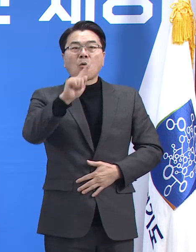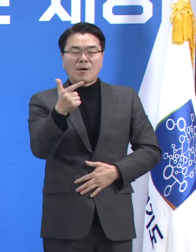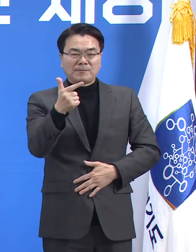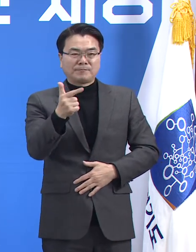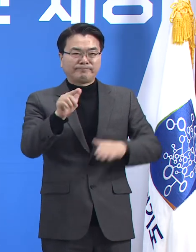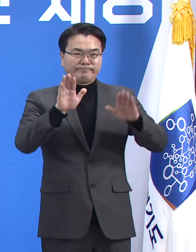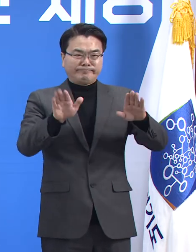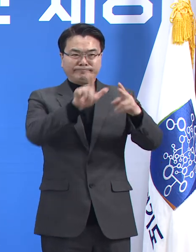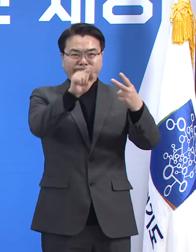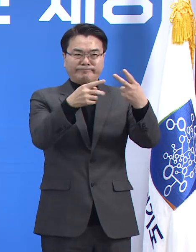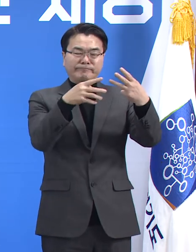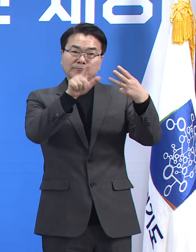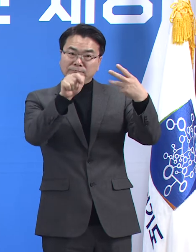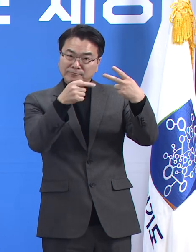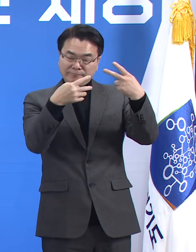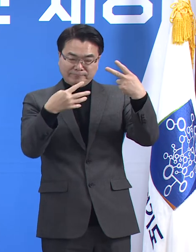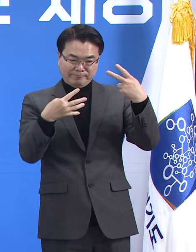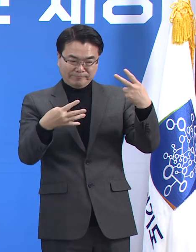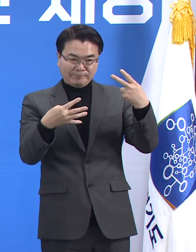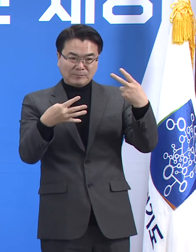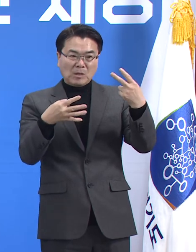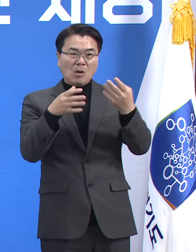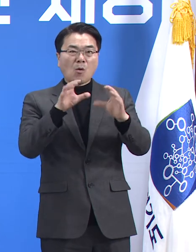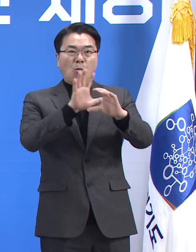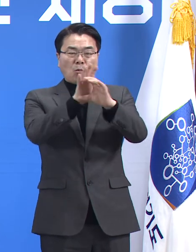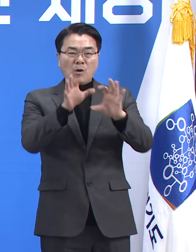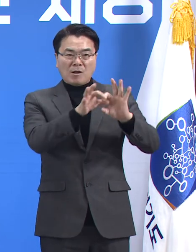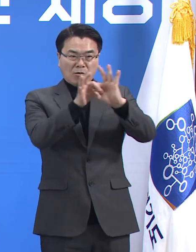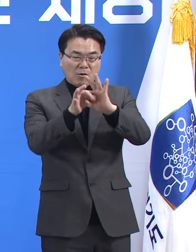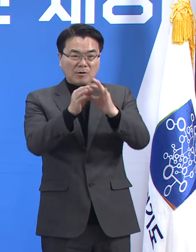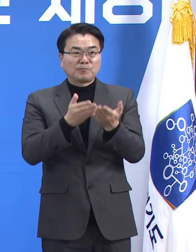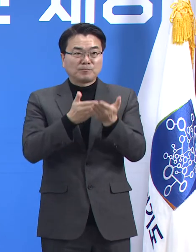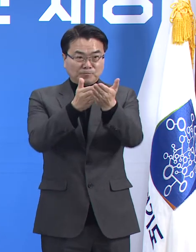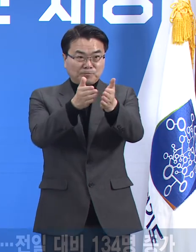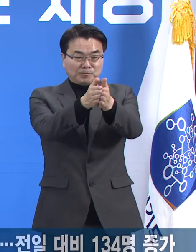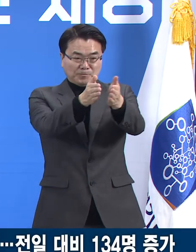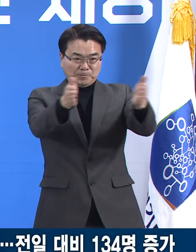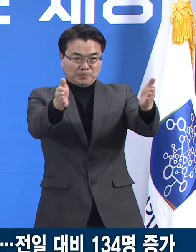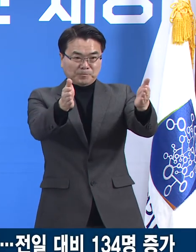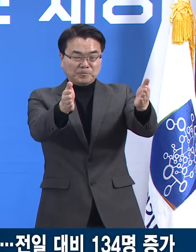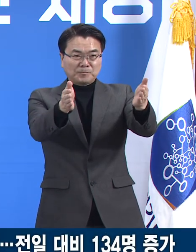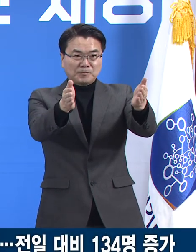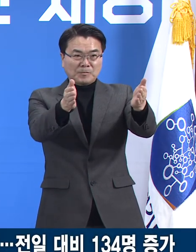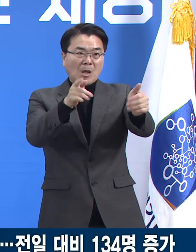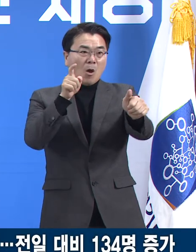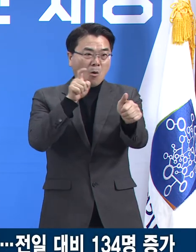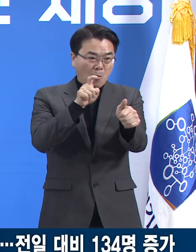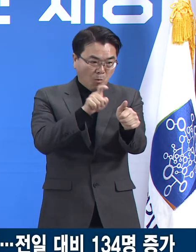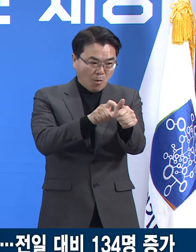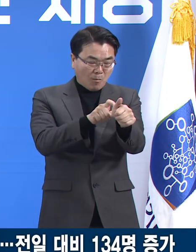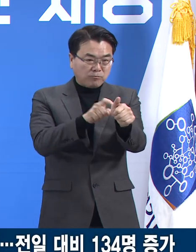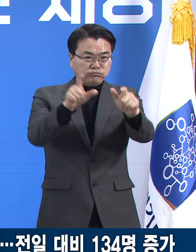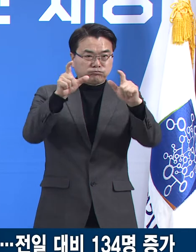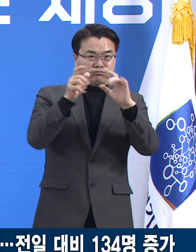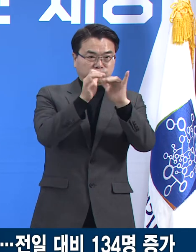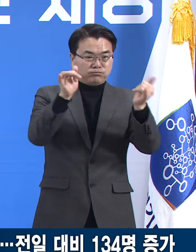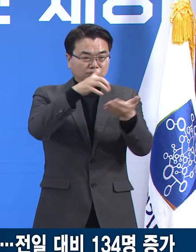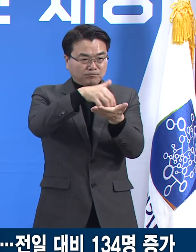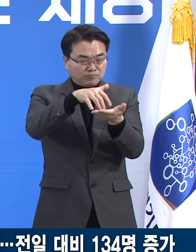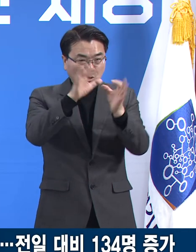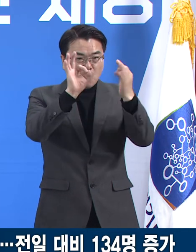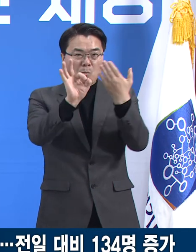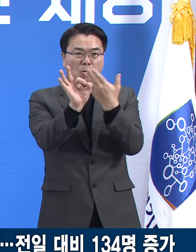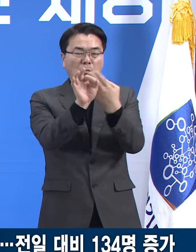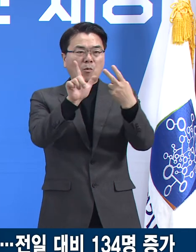대응 관련 정례 기자회견을 시작하겠습니다. 경기도의 확진자 발생 현황입니다. 2월 4일